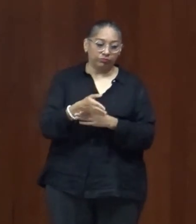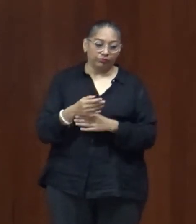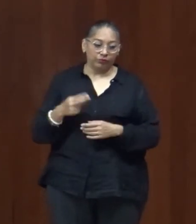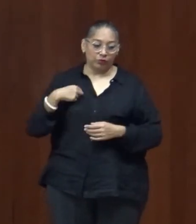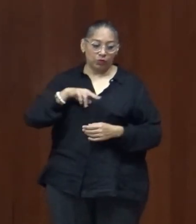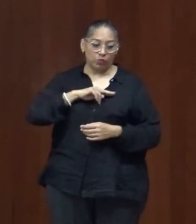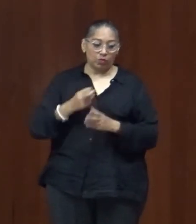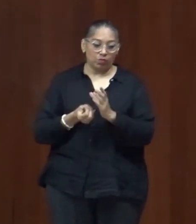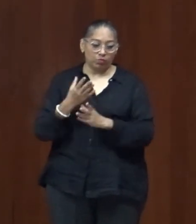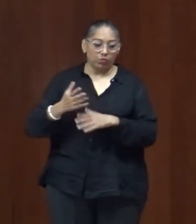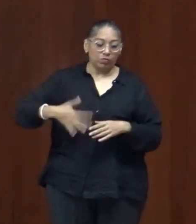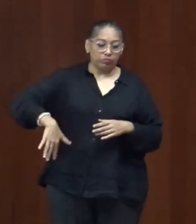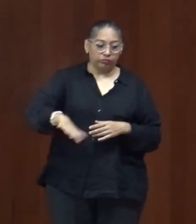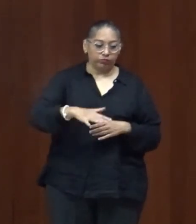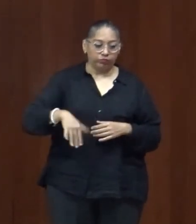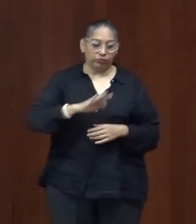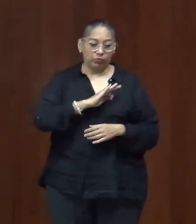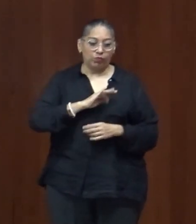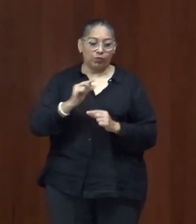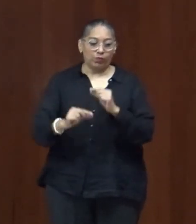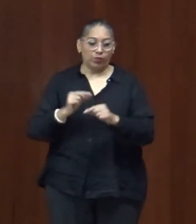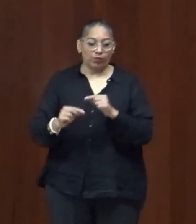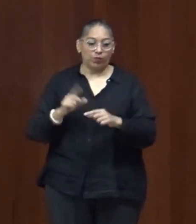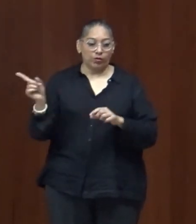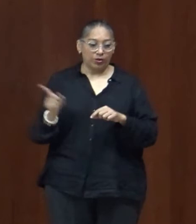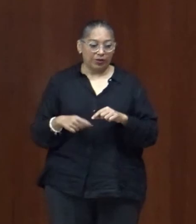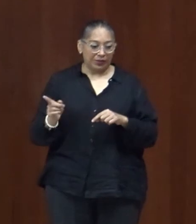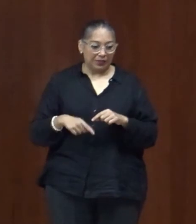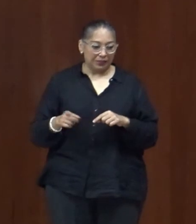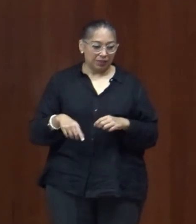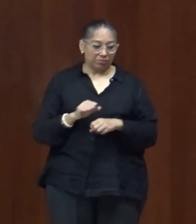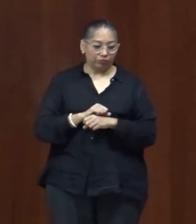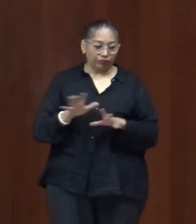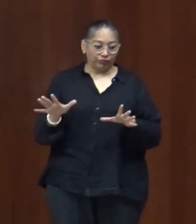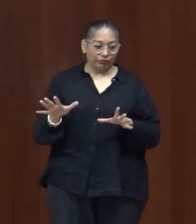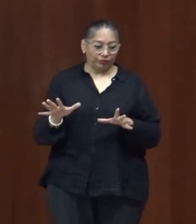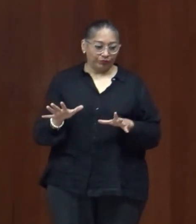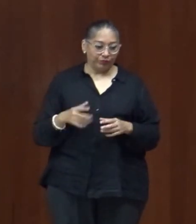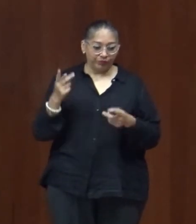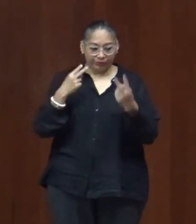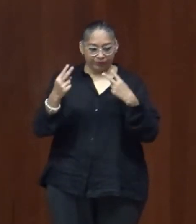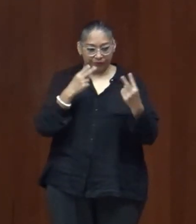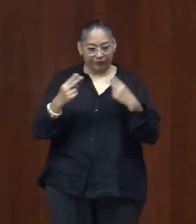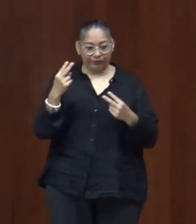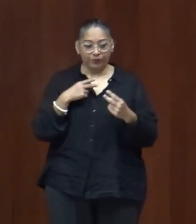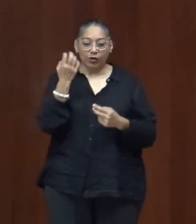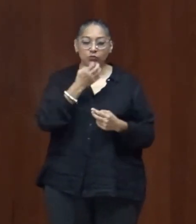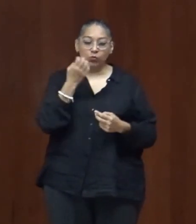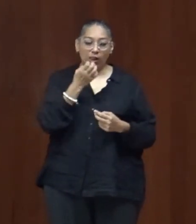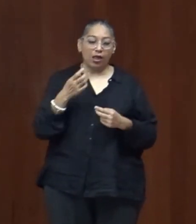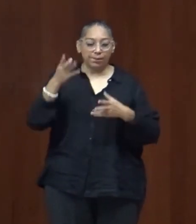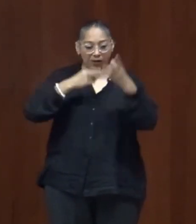colonizar como modo de manchar cómo nos mira la escuela cómo nos enseña a mirar mirar como